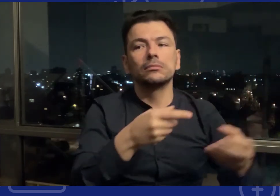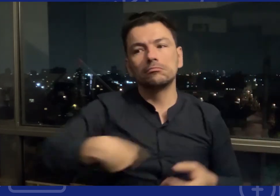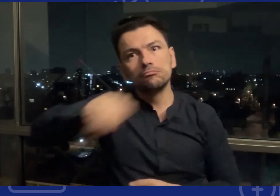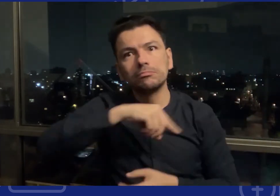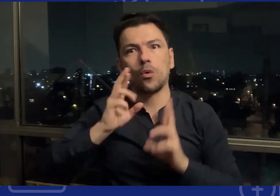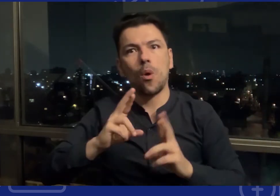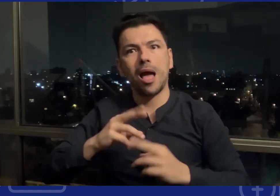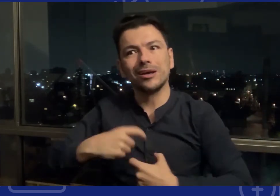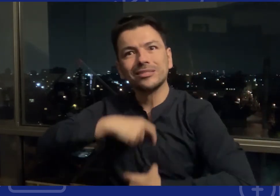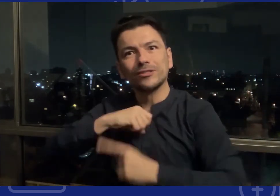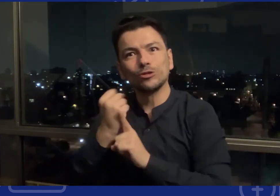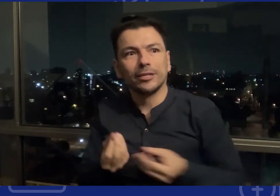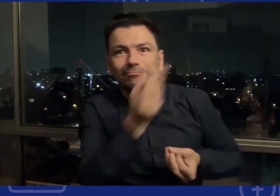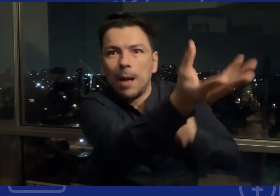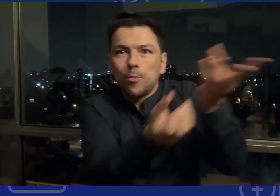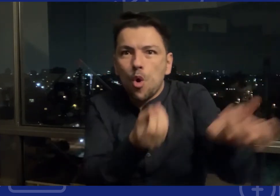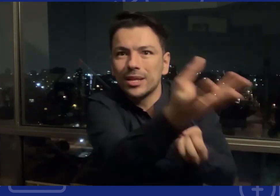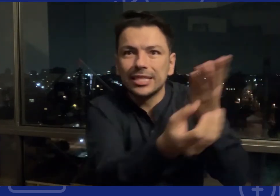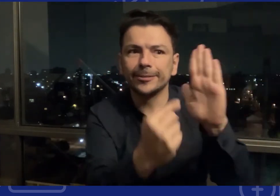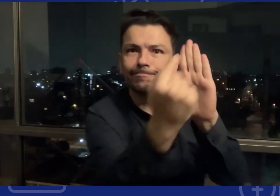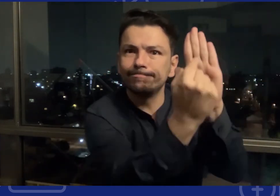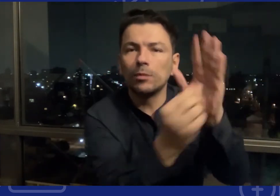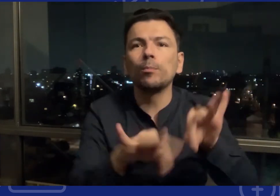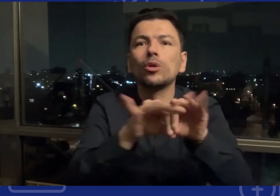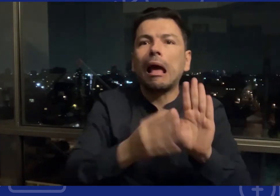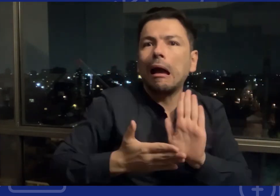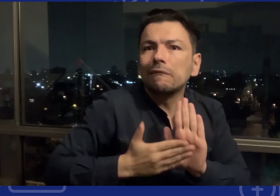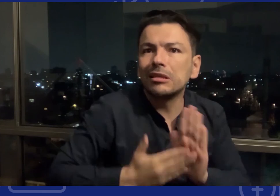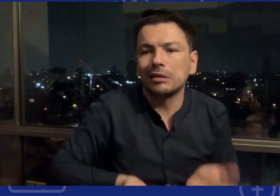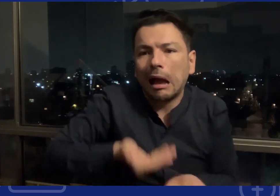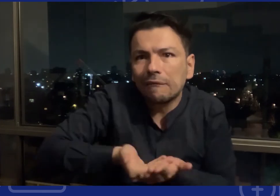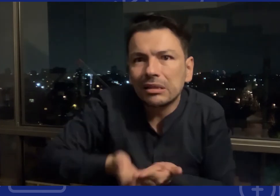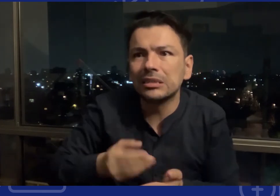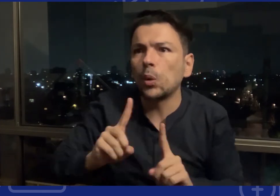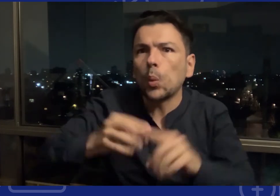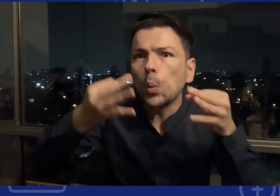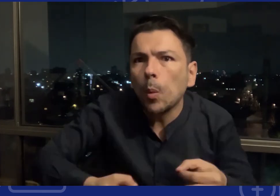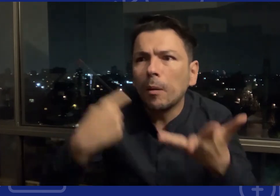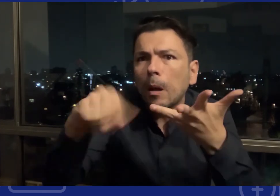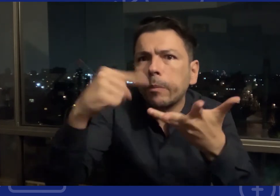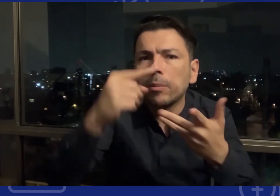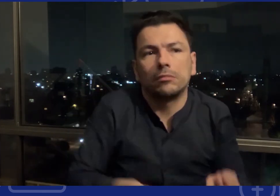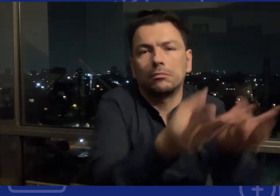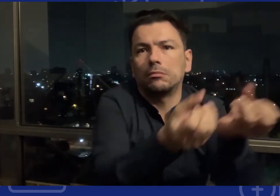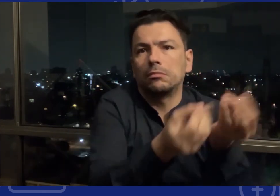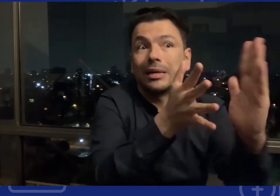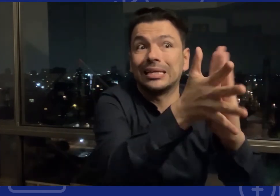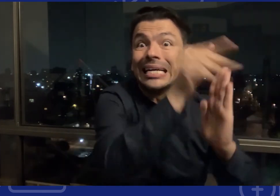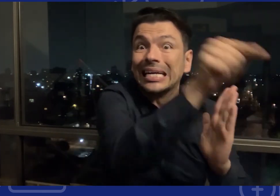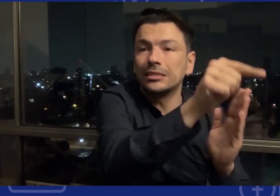y que la sociedad civil aporta allí en diferentes evidencias el cumplimiento o no de lo que se está llevando a cabo